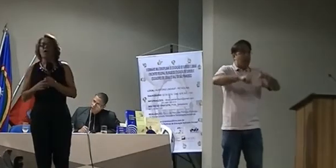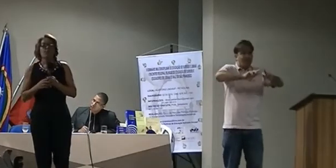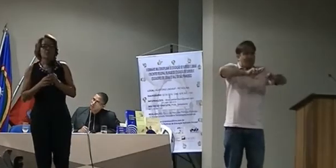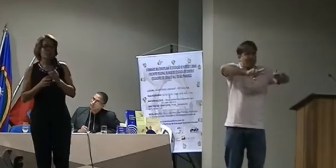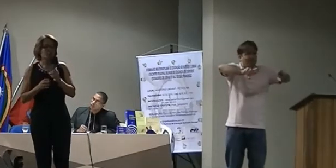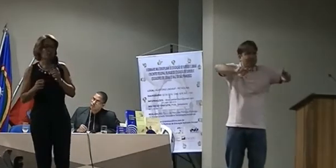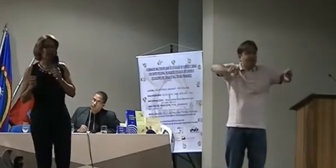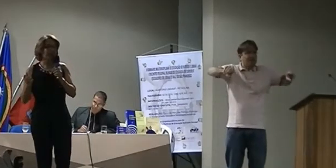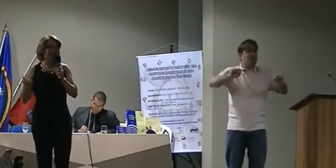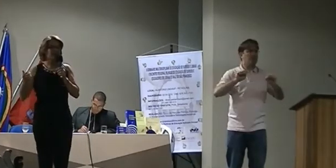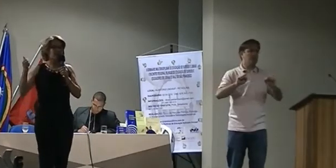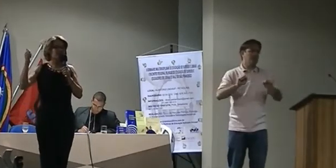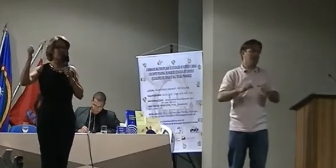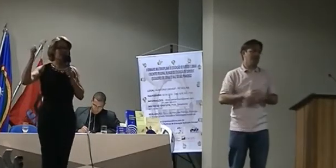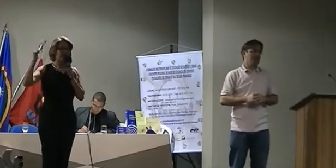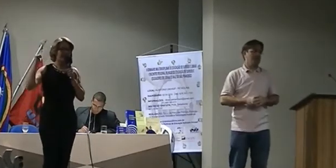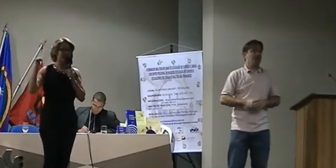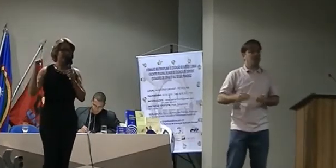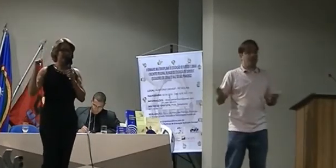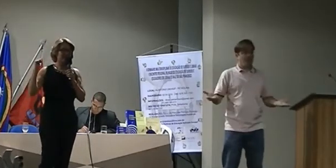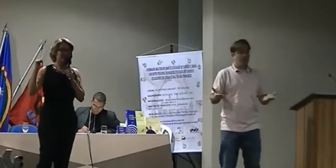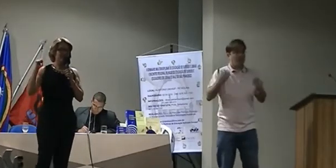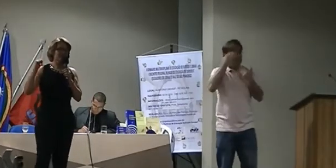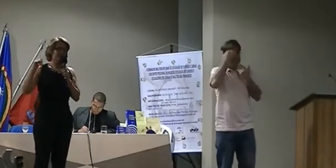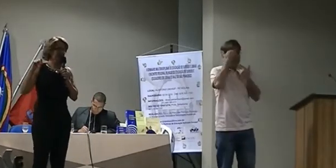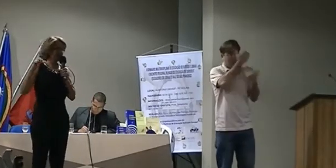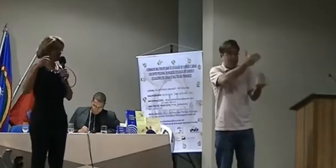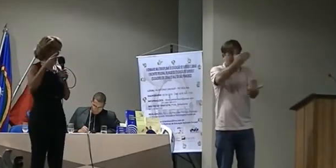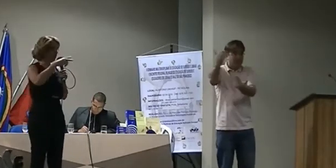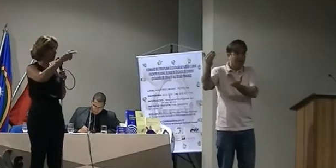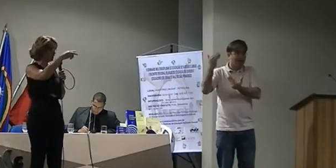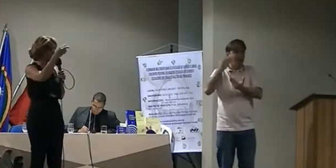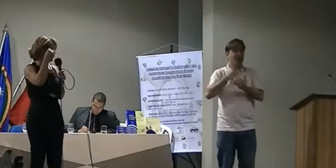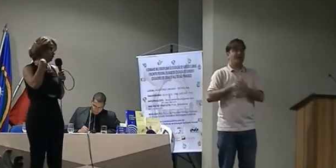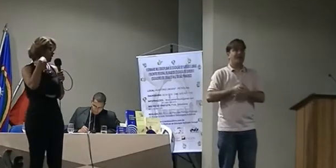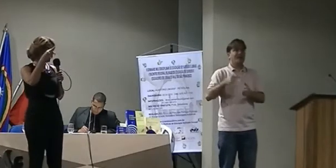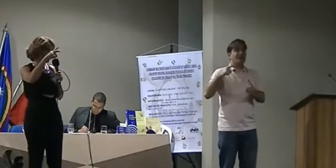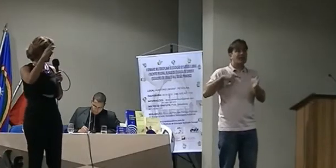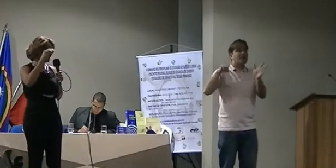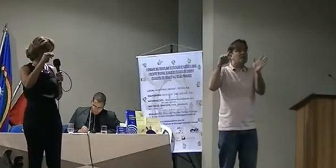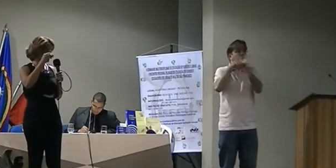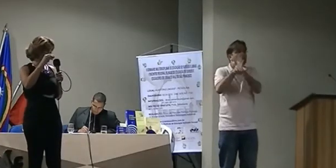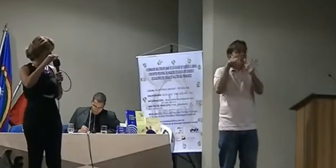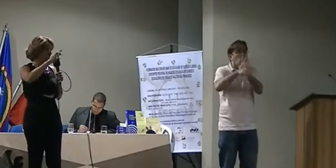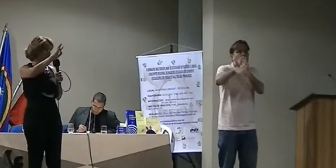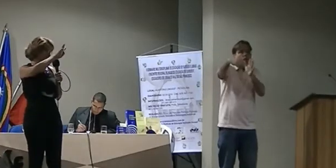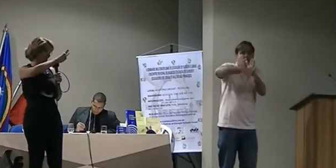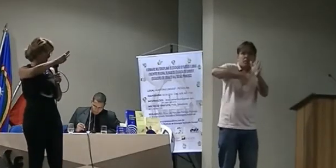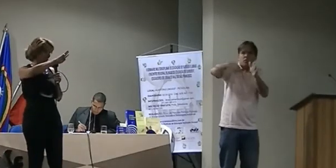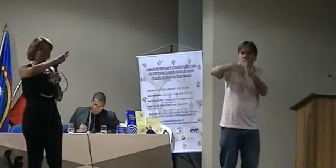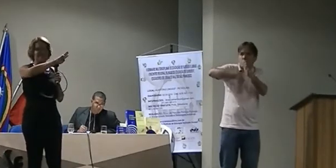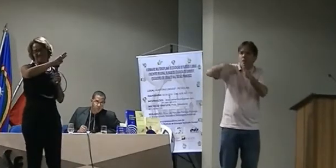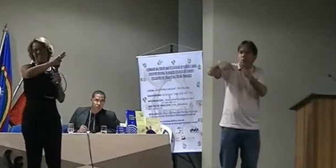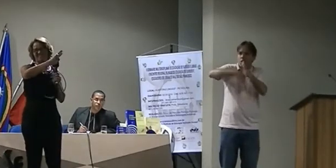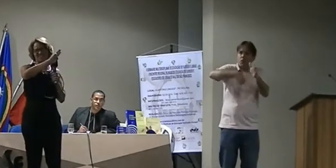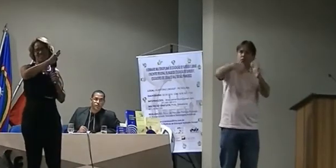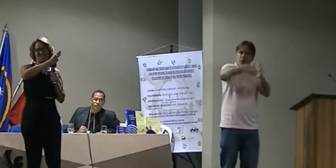Muito obrigada. Agora a gente vai abrir para perguntas. São quantas? Tenho direito a quantas perguntas? Só três? Só três.